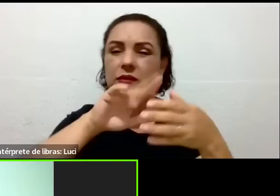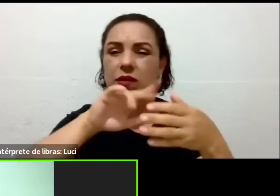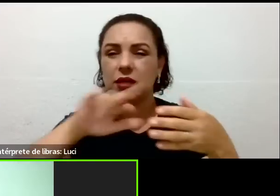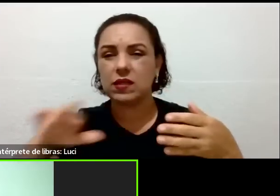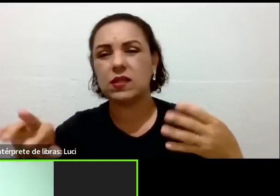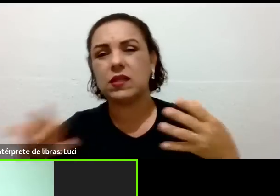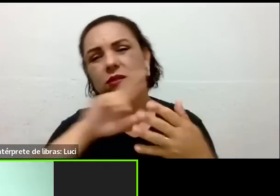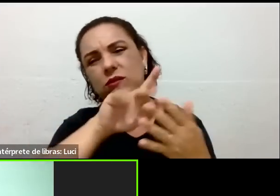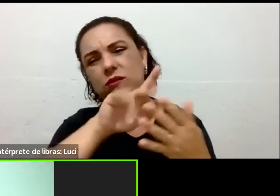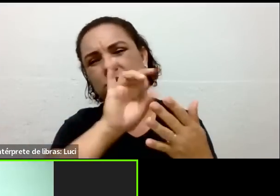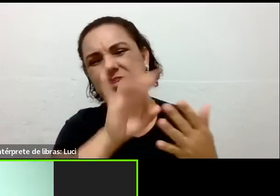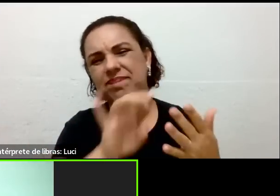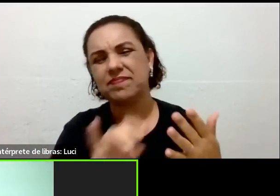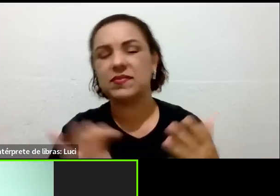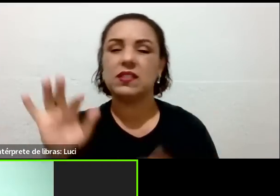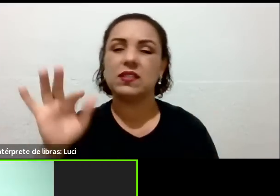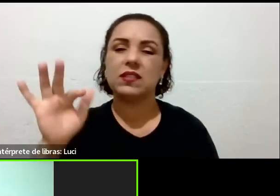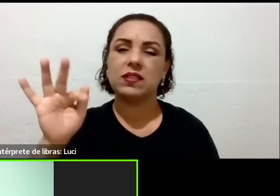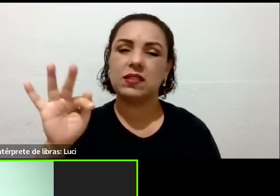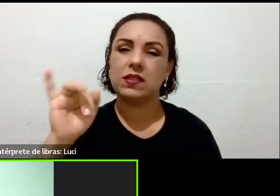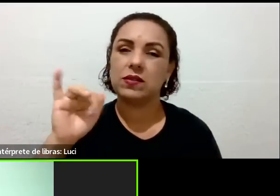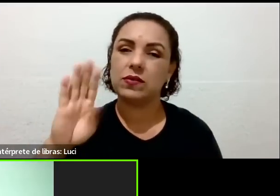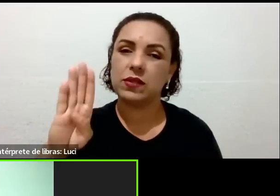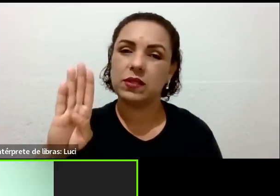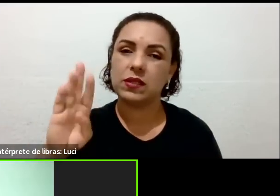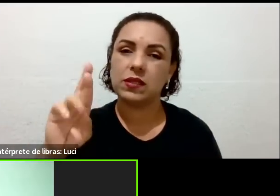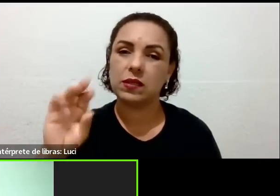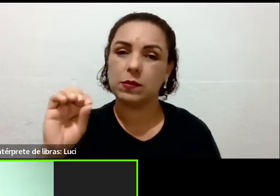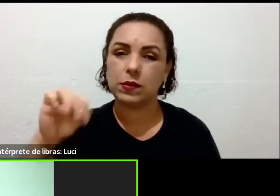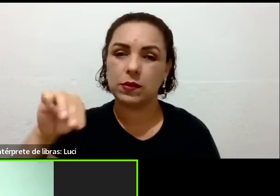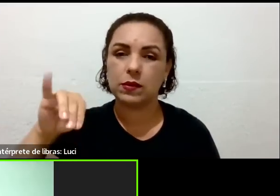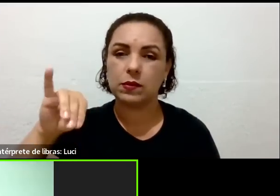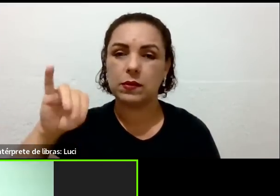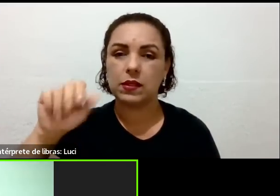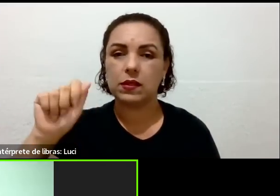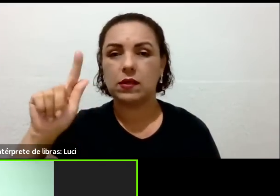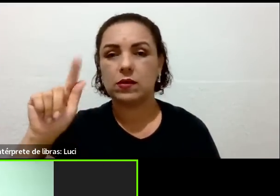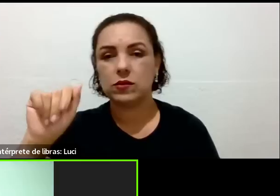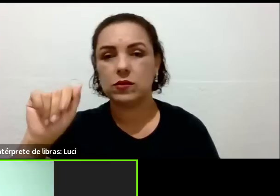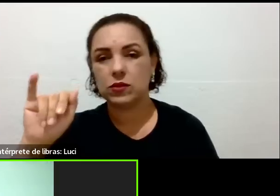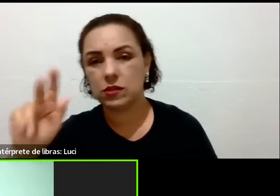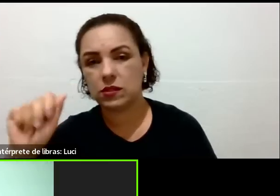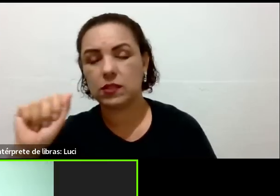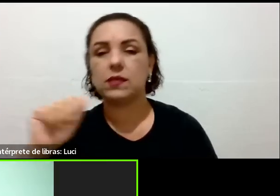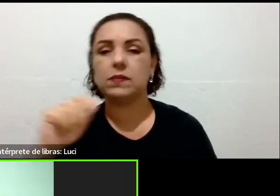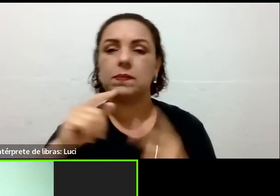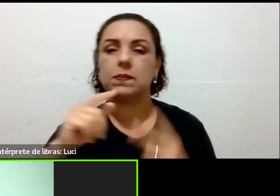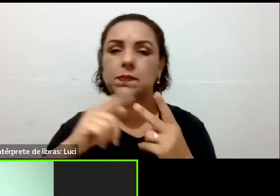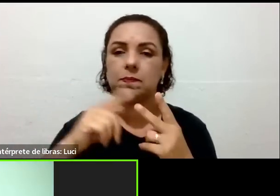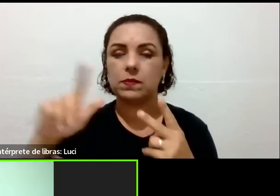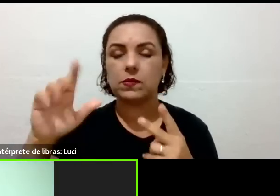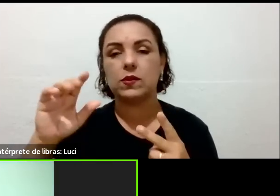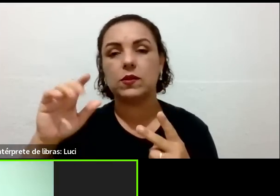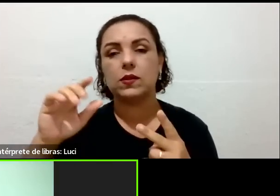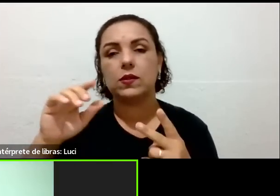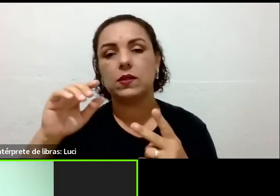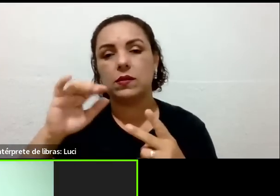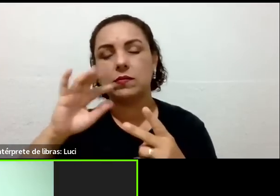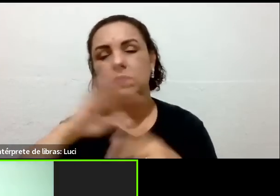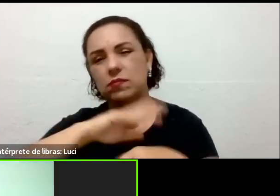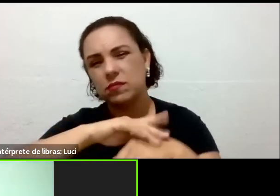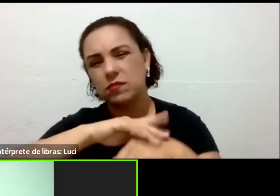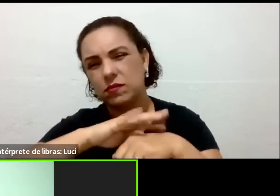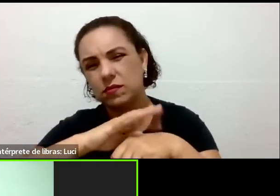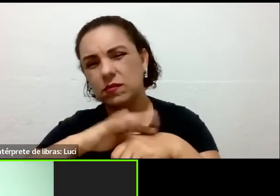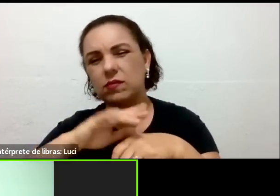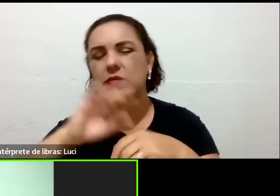E eu queria saber, assim, não é que eu esteja duvidando, mas eu faço tanto tratamento, tudo que